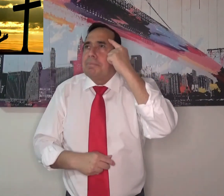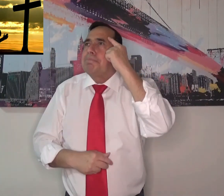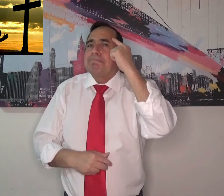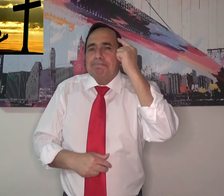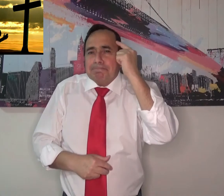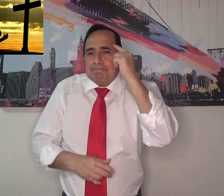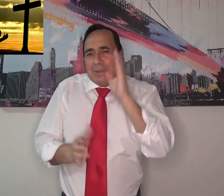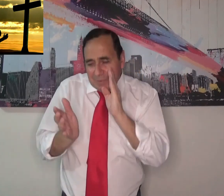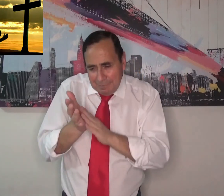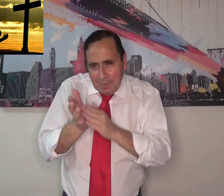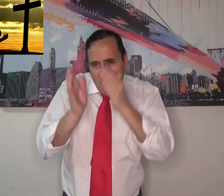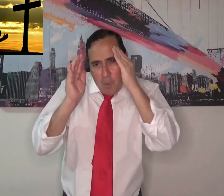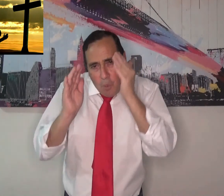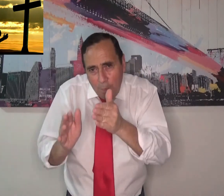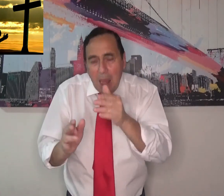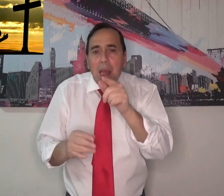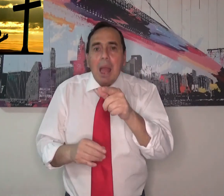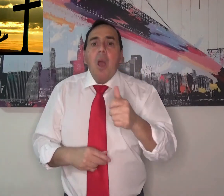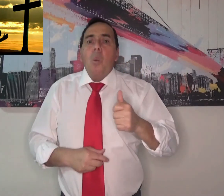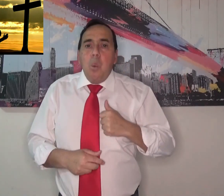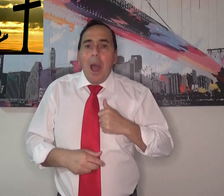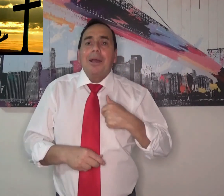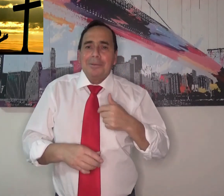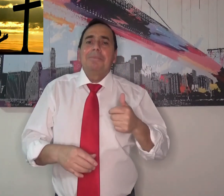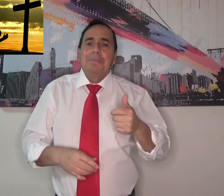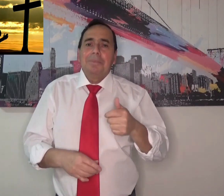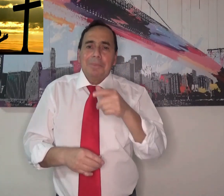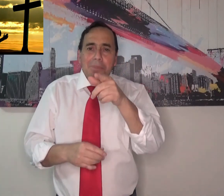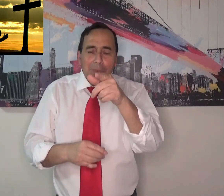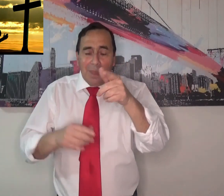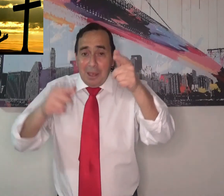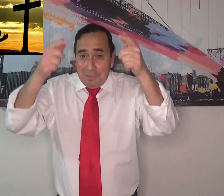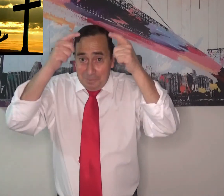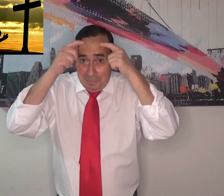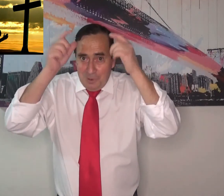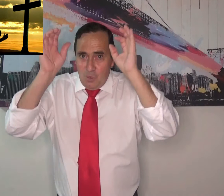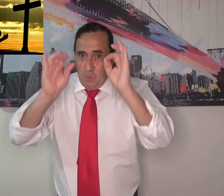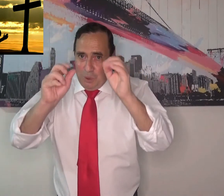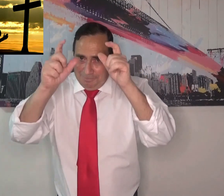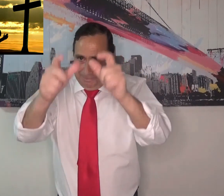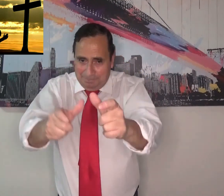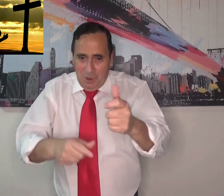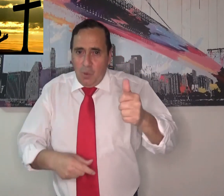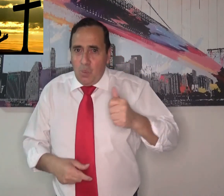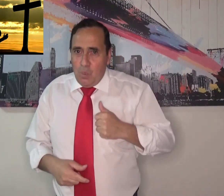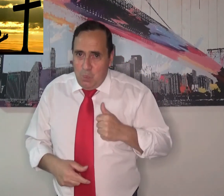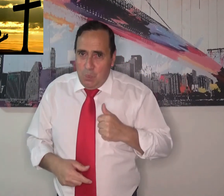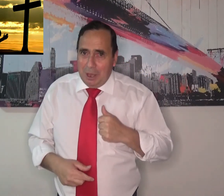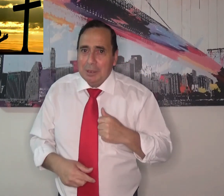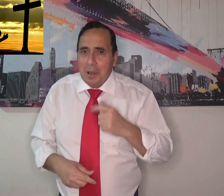él nos pide, aceptar la muerte de Jesús, cumplir lo que dice en la Biblia, recibiremos